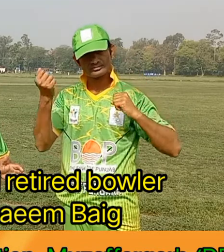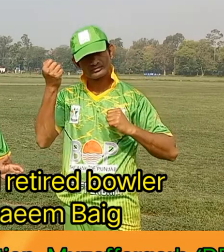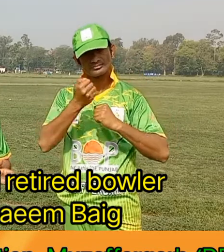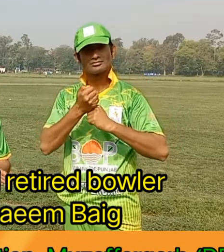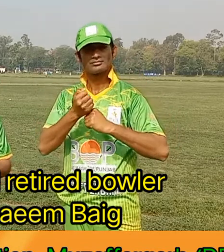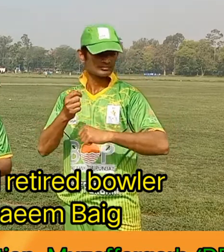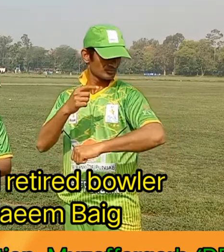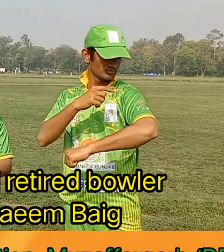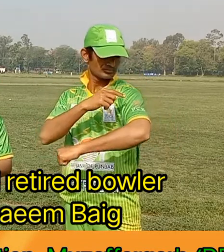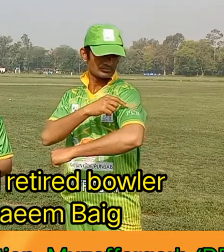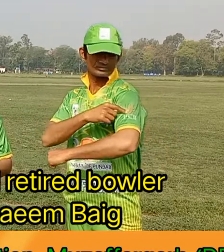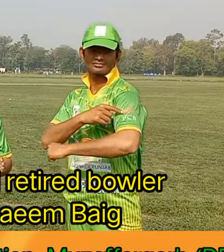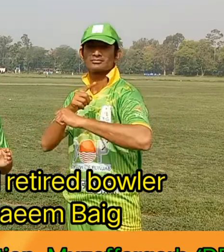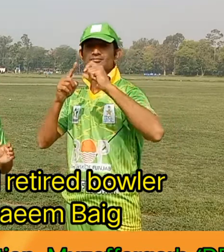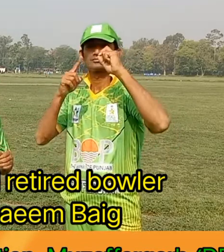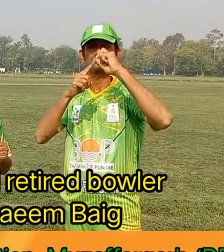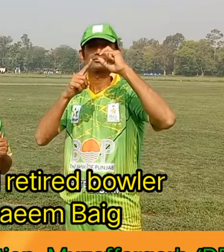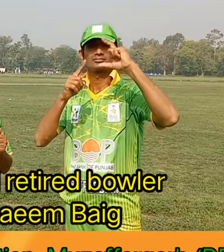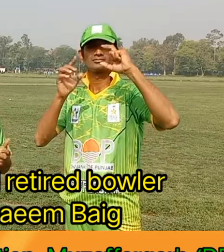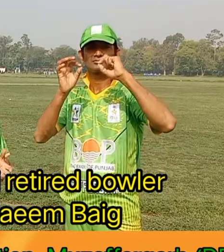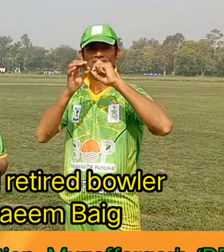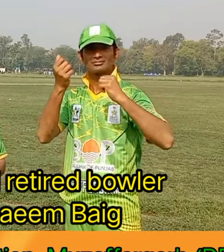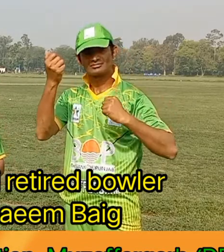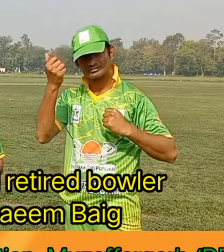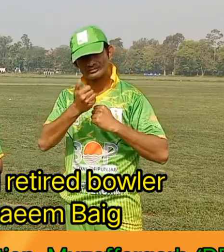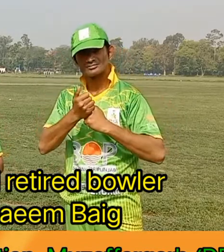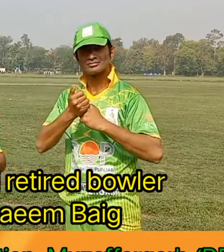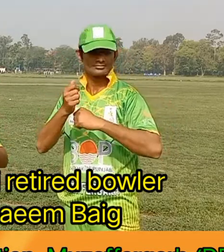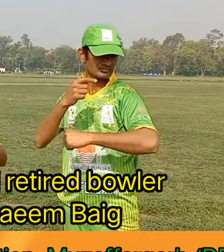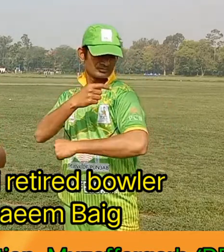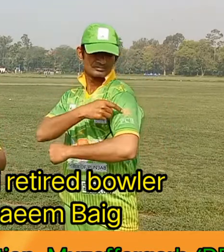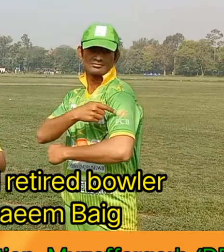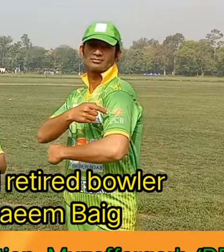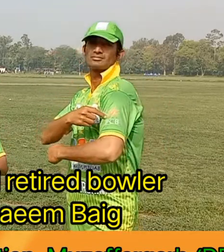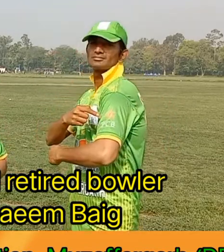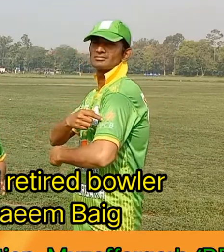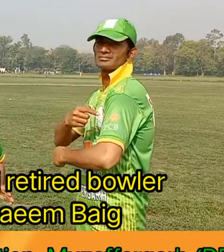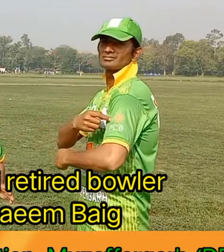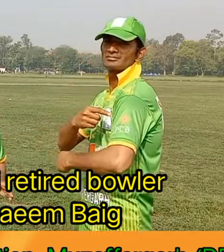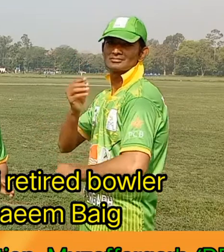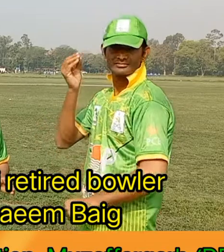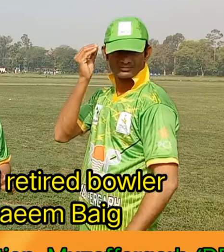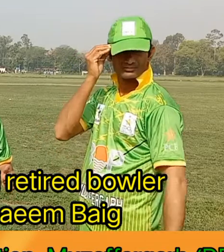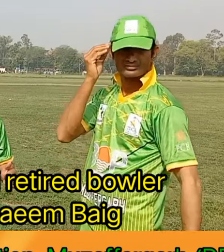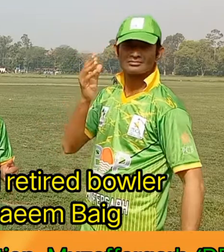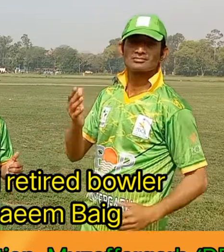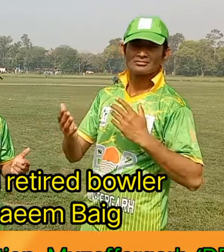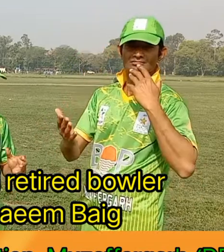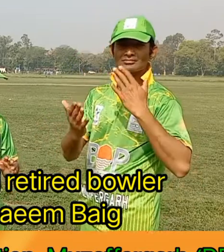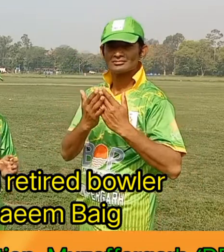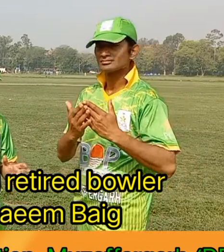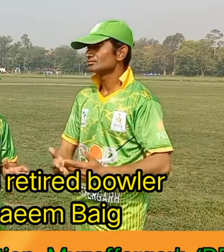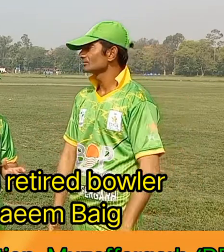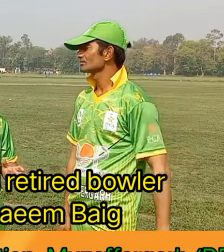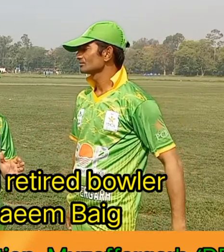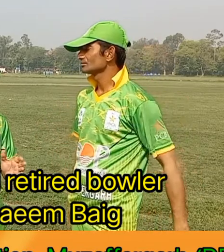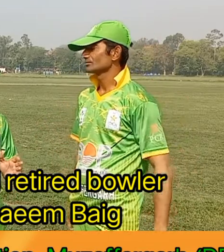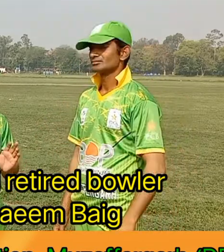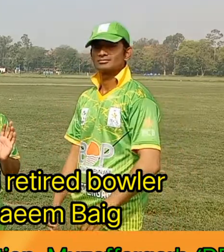زیا سلیم وہ گھر میں موجود ہیں اس کی بڑی کافشیں ہیں تو سب سے پہلے وہ لے کے آنے والے ہیں جو یہاں کوئی نہیں جانتا تھا اس وقت چھے